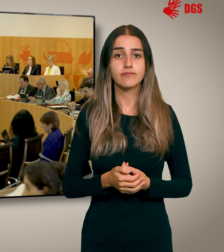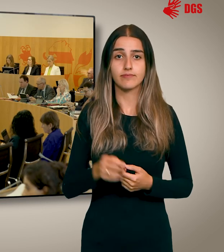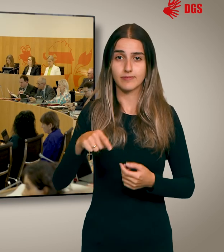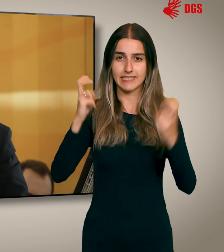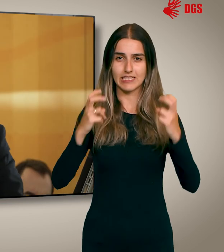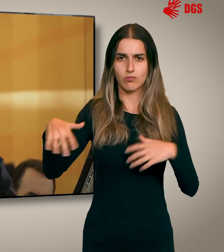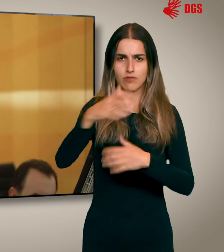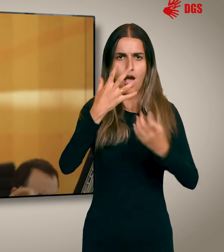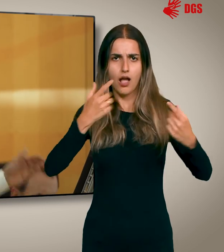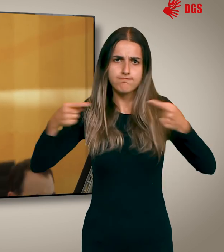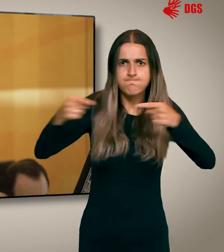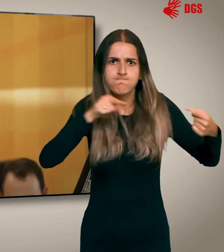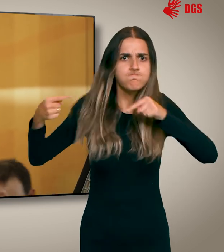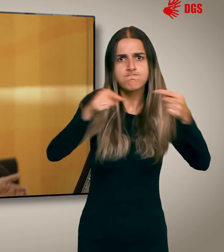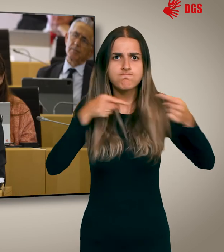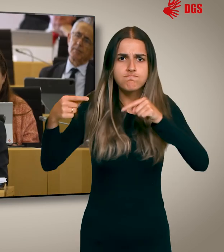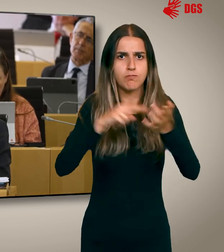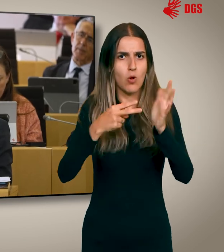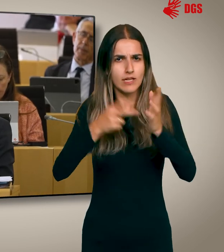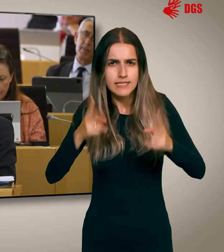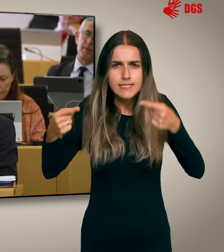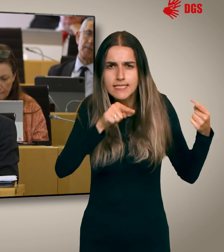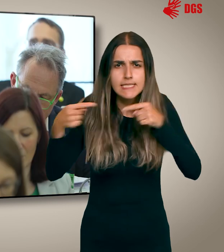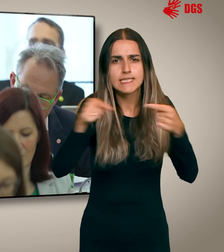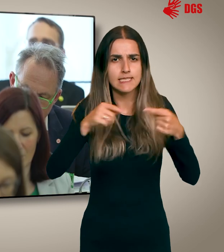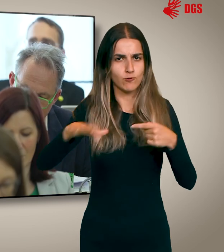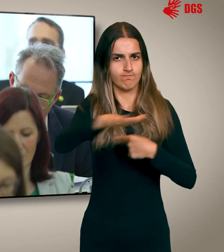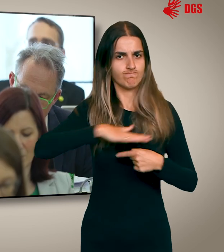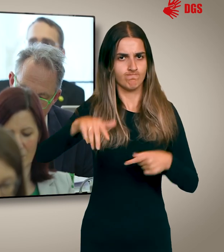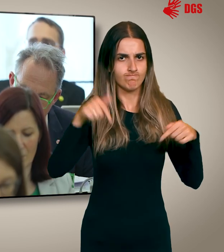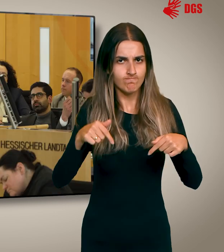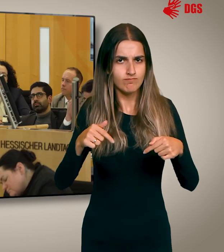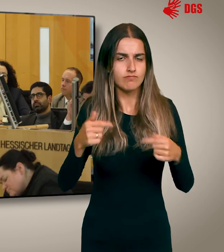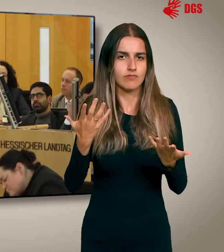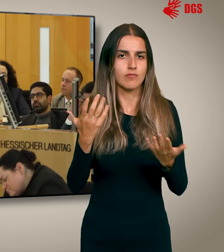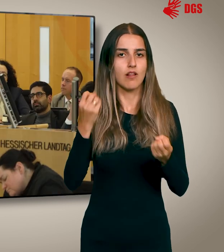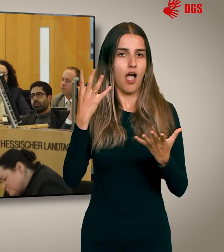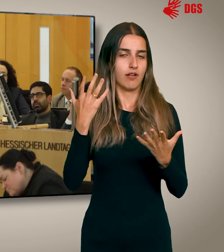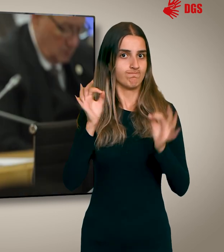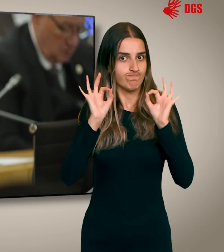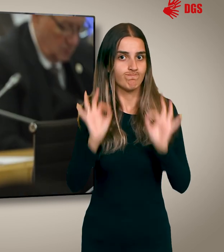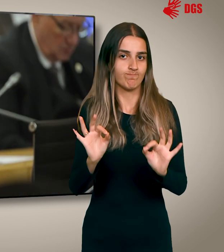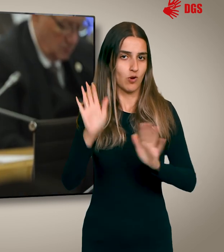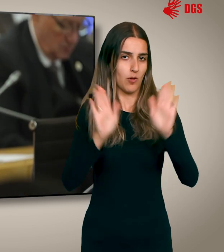Plenarsitzungen wird mitunter lebhaft über die richtige Politik für unser Land gestritten. Auch das gehört zu einer gesunden Demokratie.